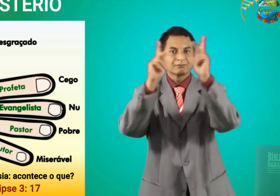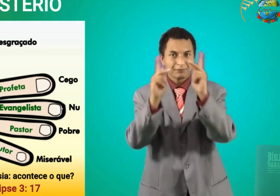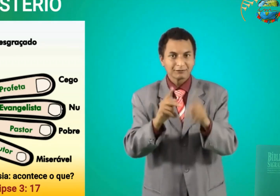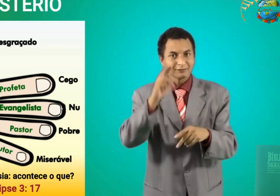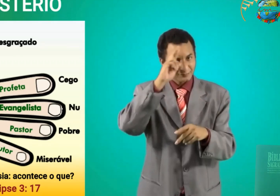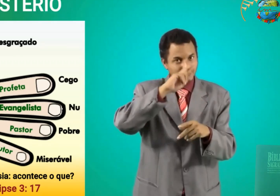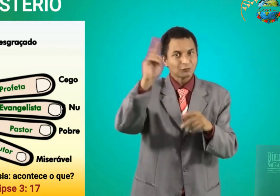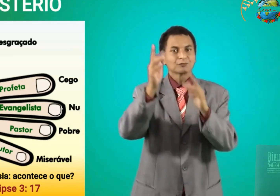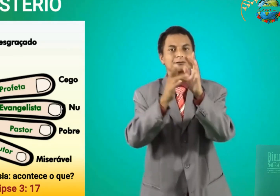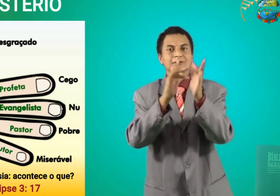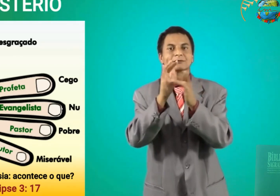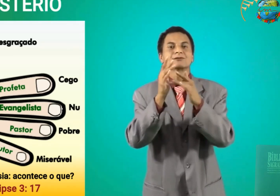A paz do Senhor Jesus